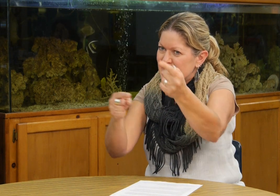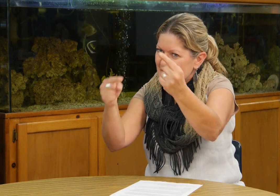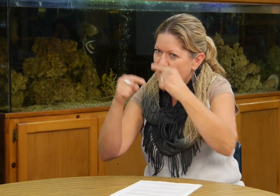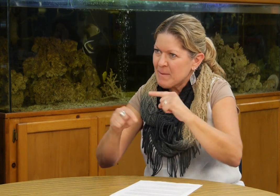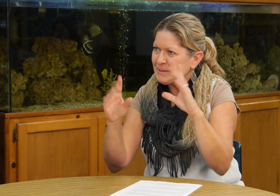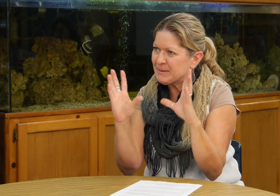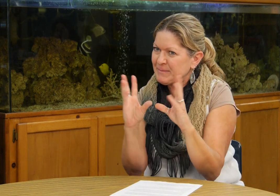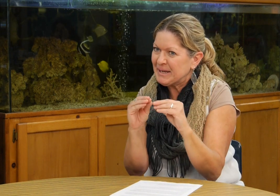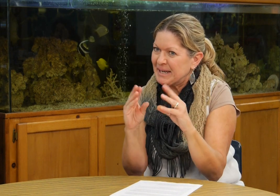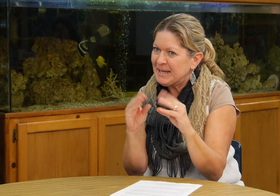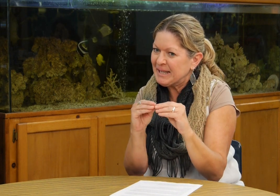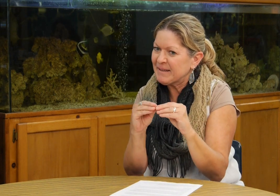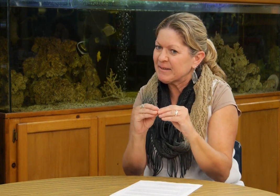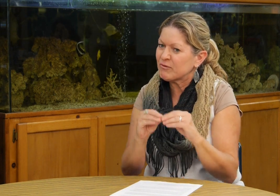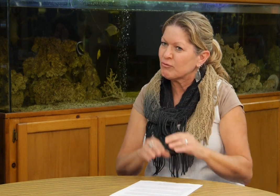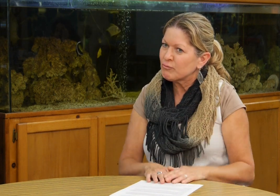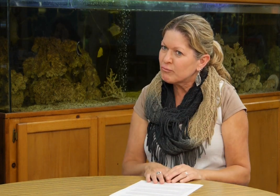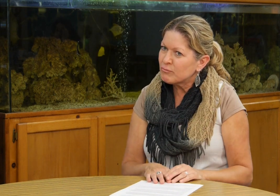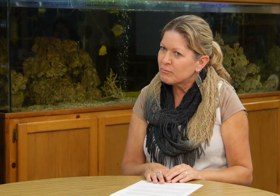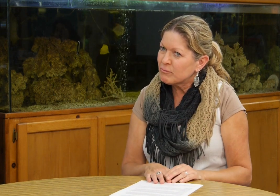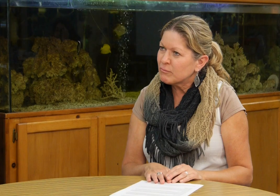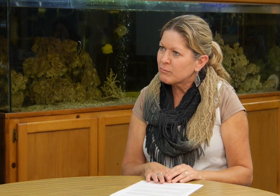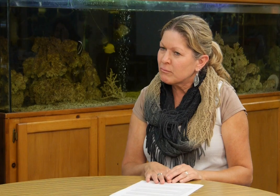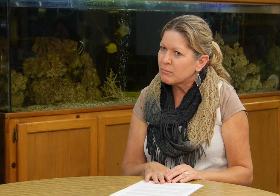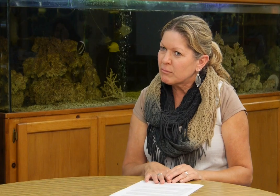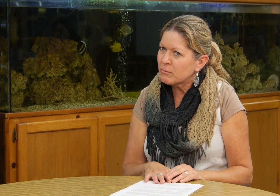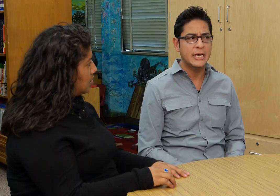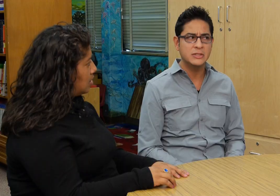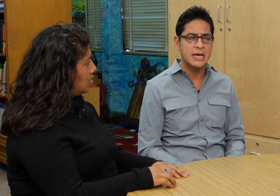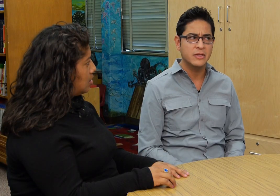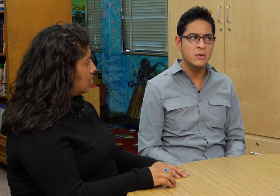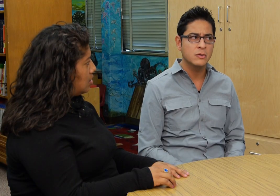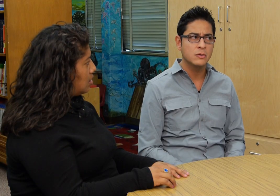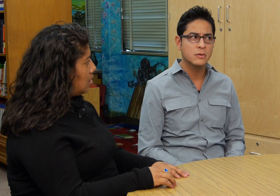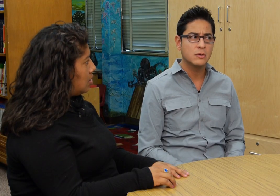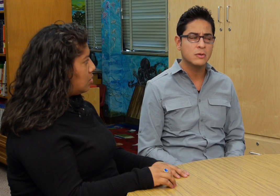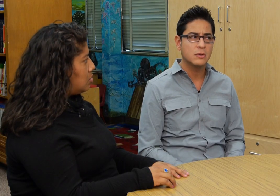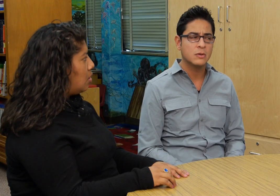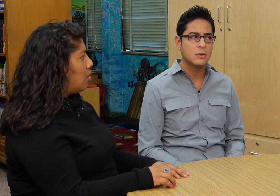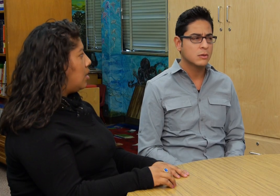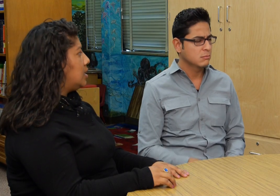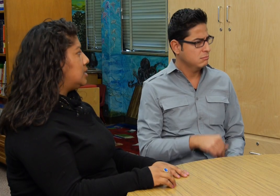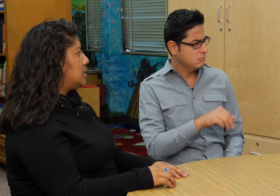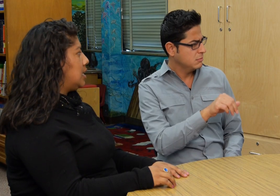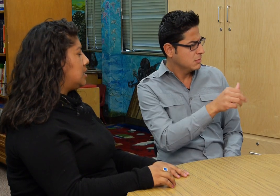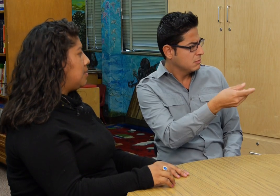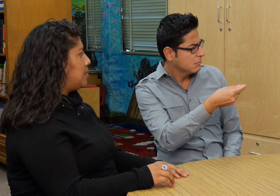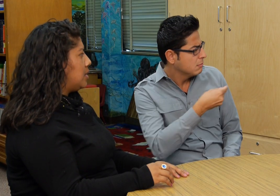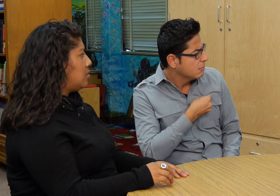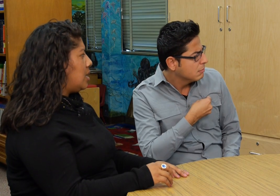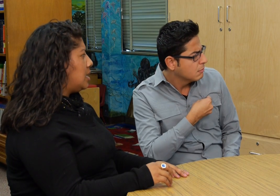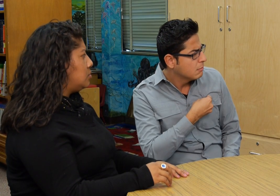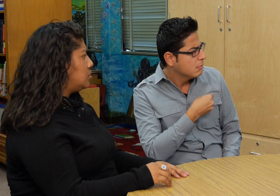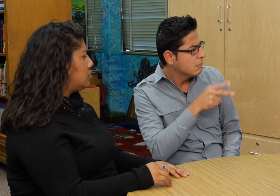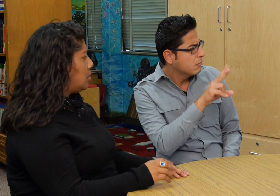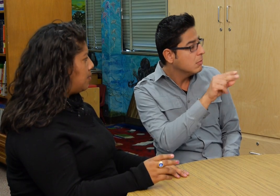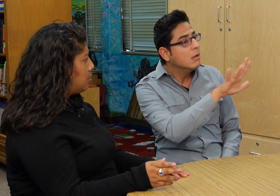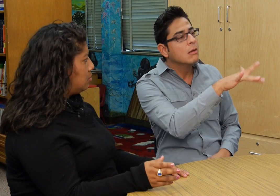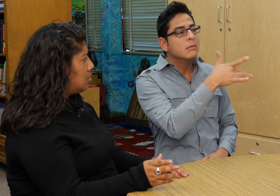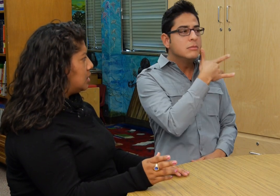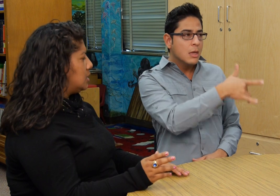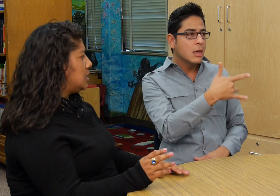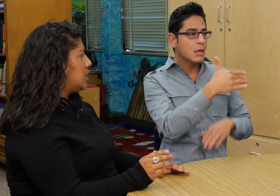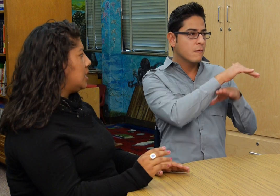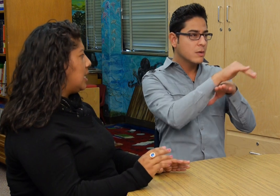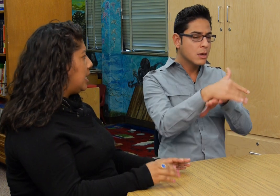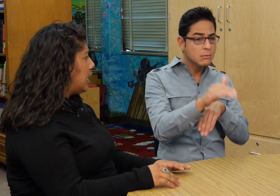su hijo para que llevar a casa casa acerca de esta reunión él no se la dio no este siempre toda la noche yo le